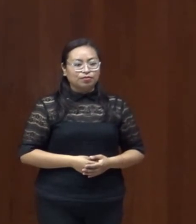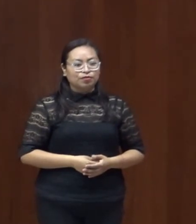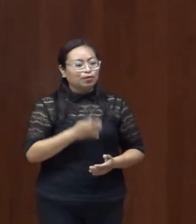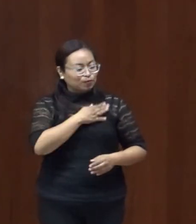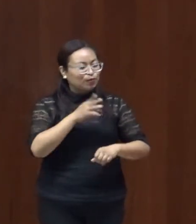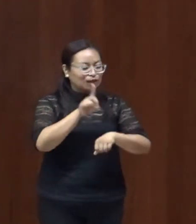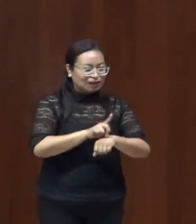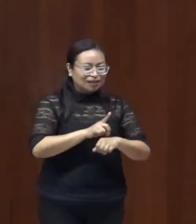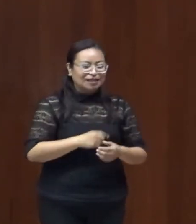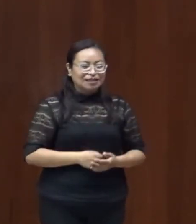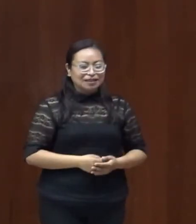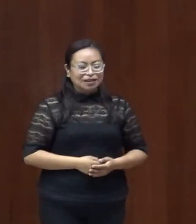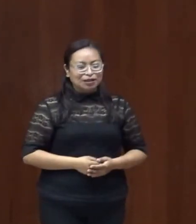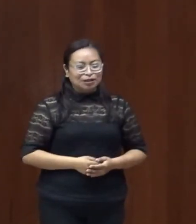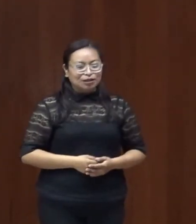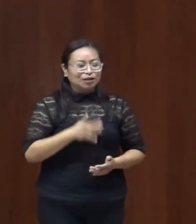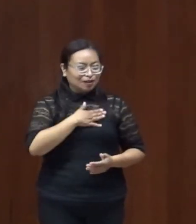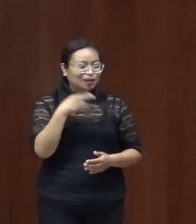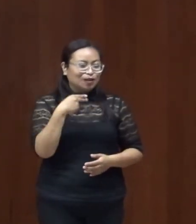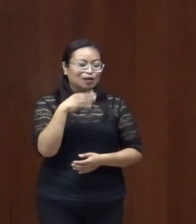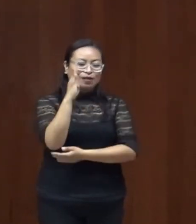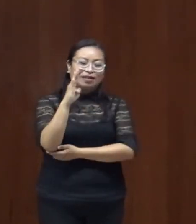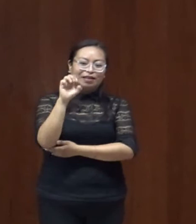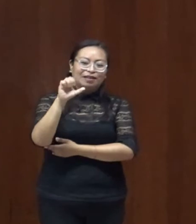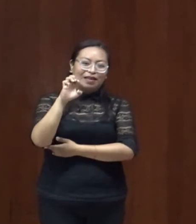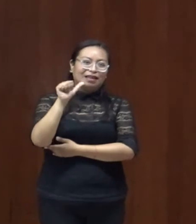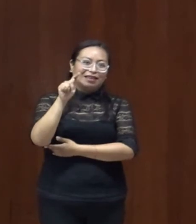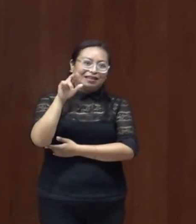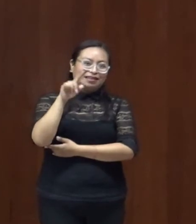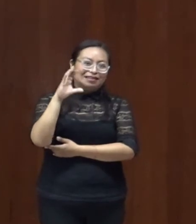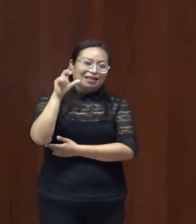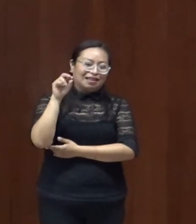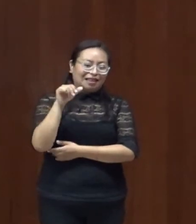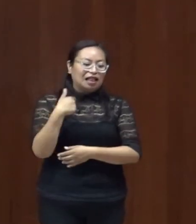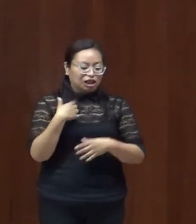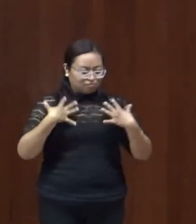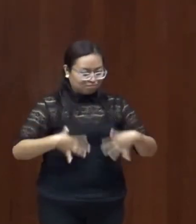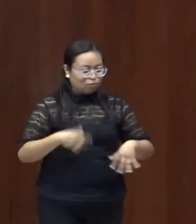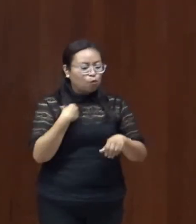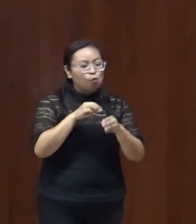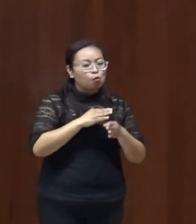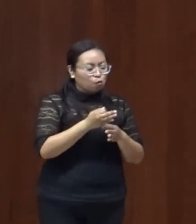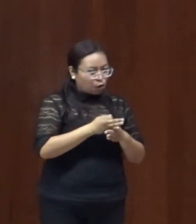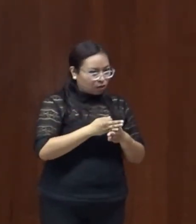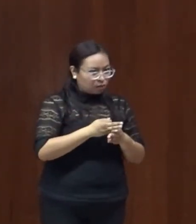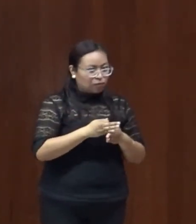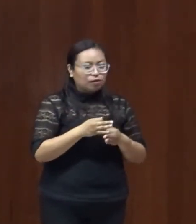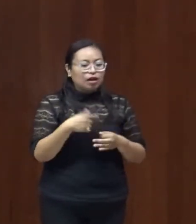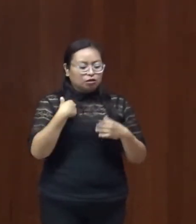buenos días soy Beatriz Cadena soy morena traigo mi nombre estará guajarqueña coxiteca